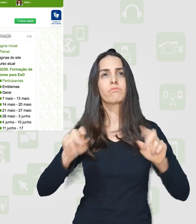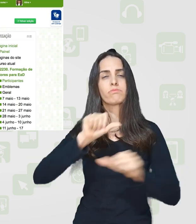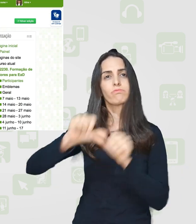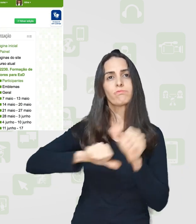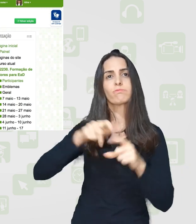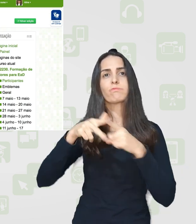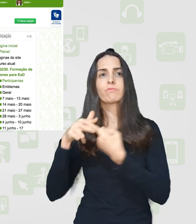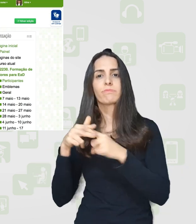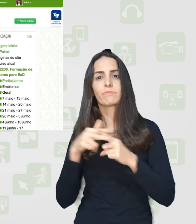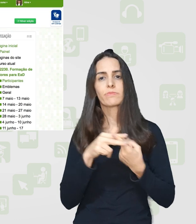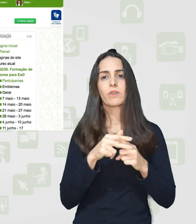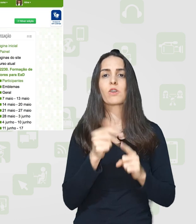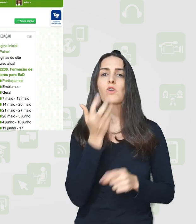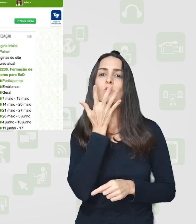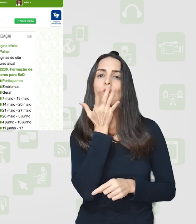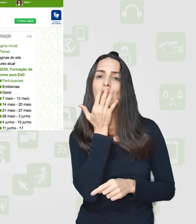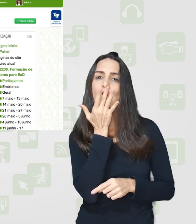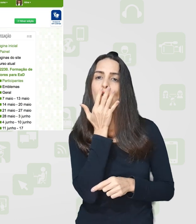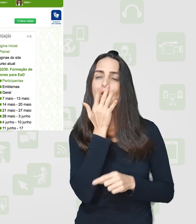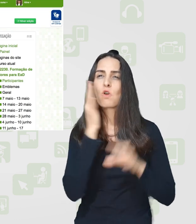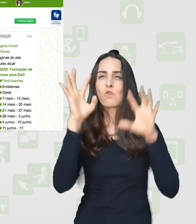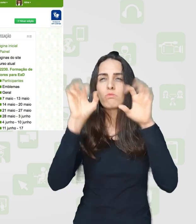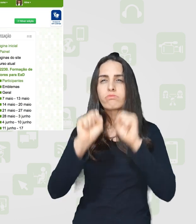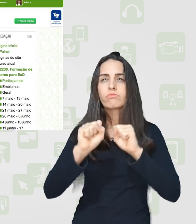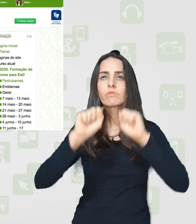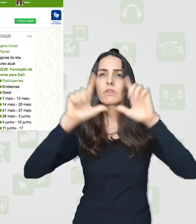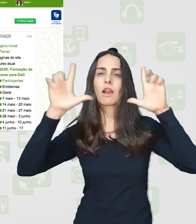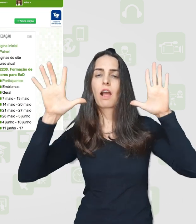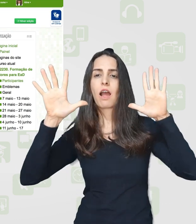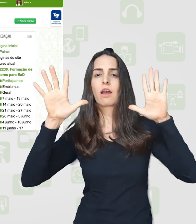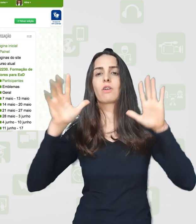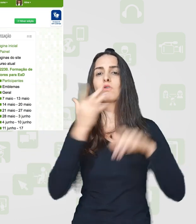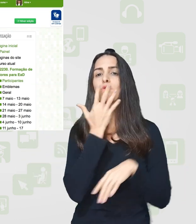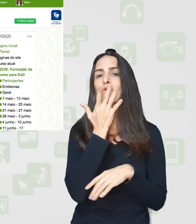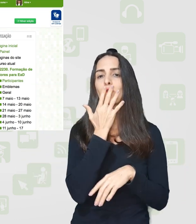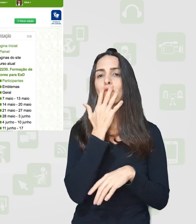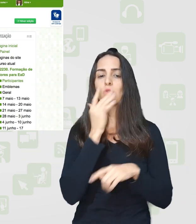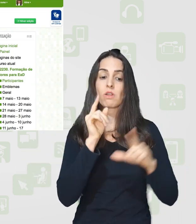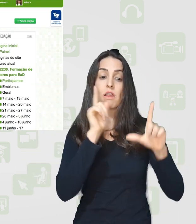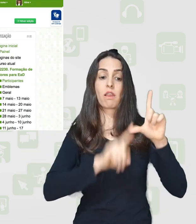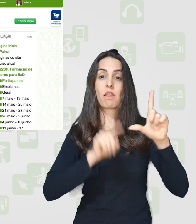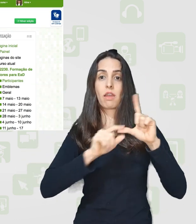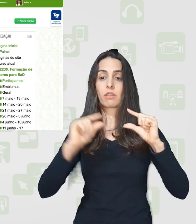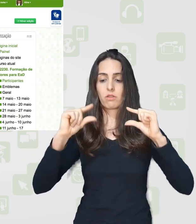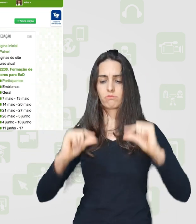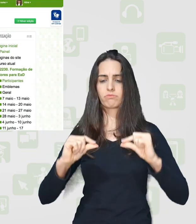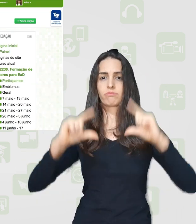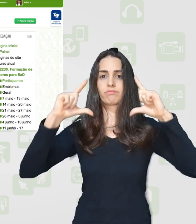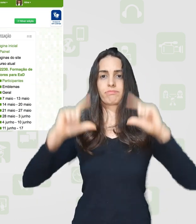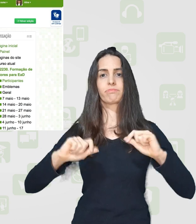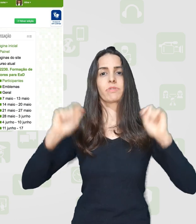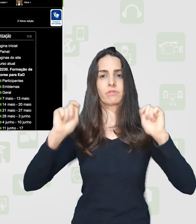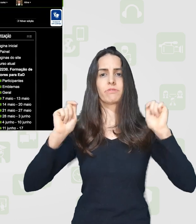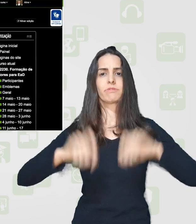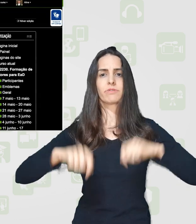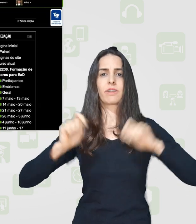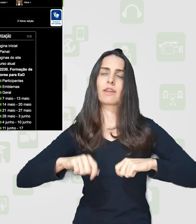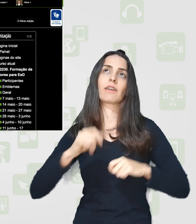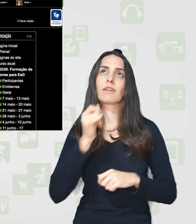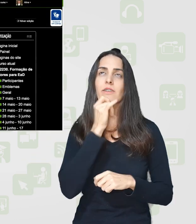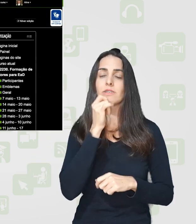dos aspectos visuais. Então eu posso alterar contraste, eu posso alterar o tamanho da fonte. Então veja.